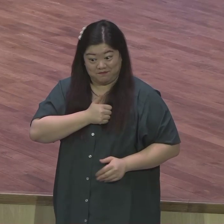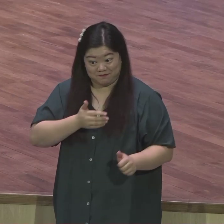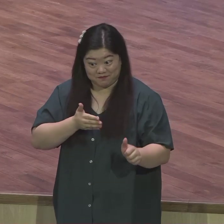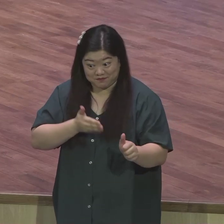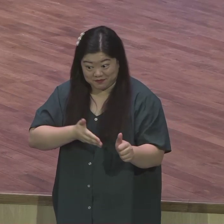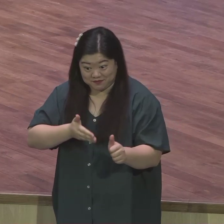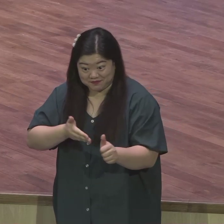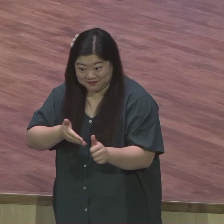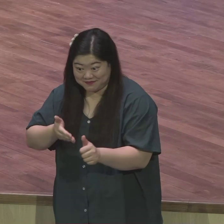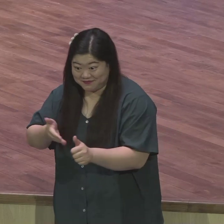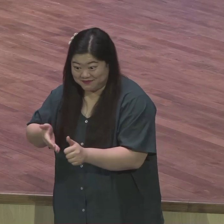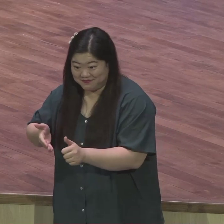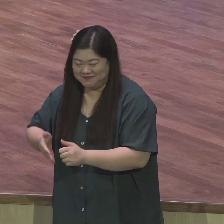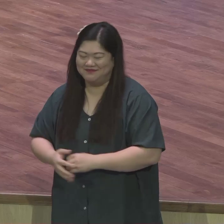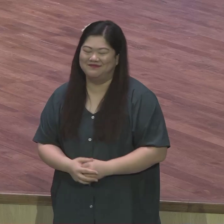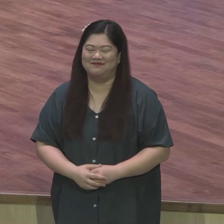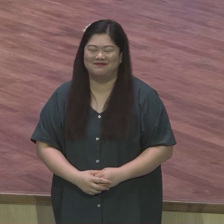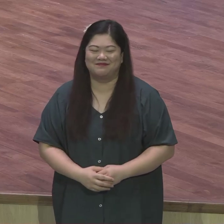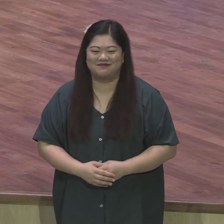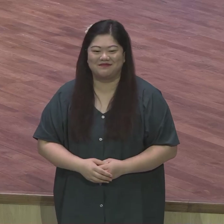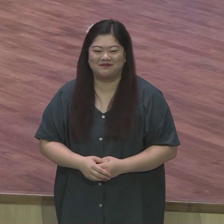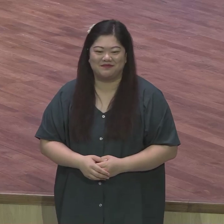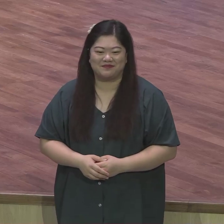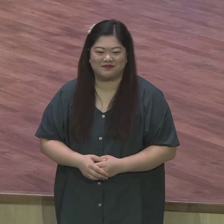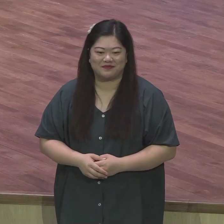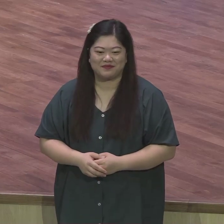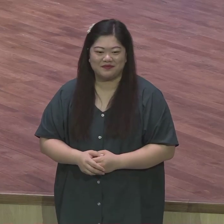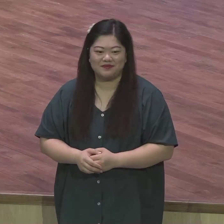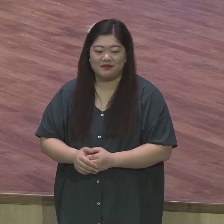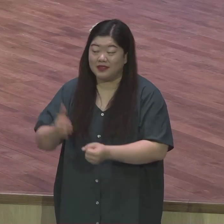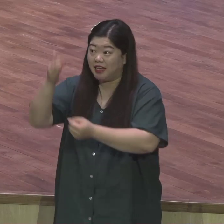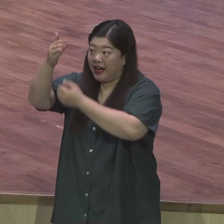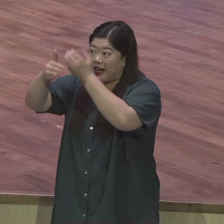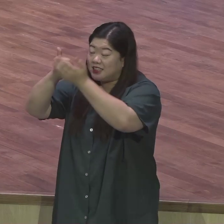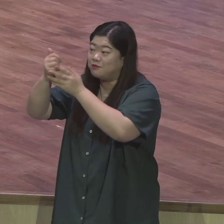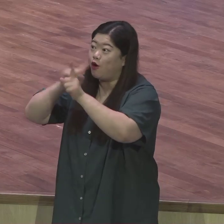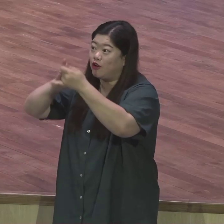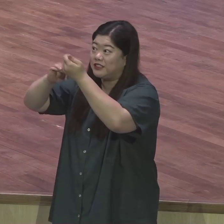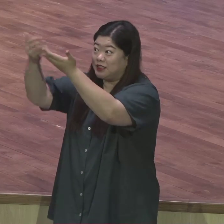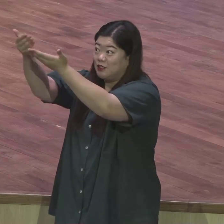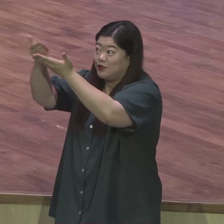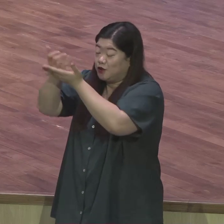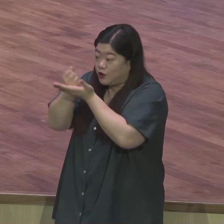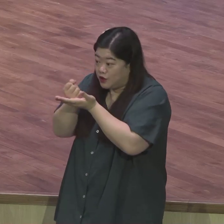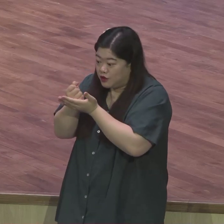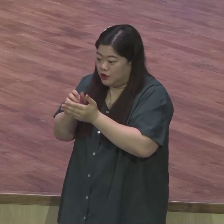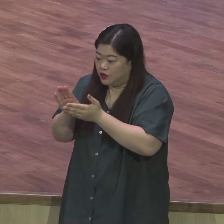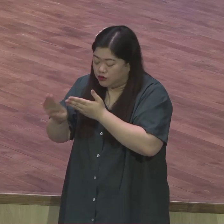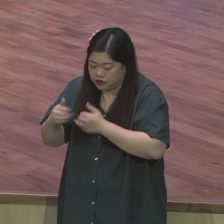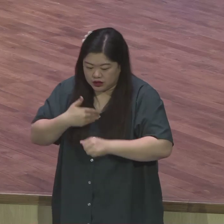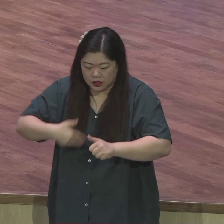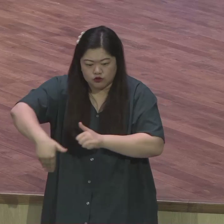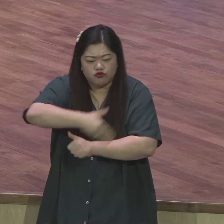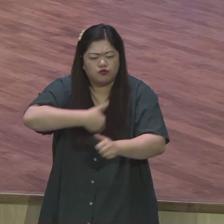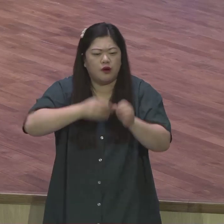그렇게 하나님께서 주신 의자에게 말씀 붙잡고 여러분 주민을 돌아봐야 돼요 내 주위를 돌아봐 만드는 자에게